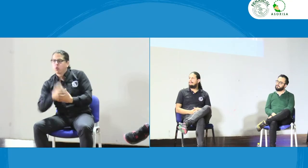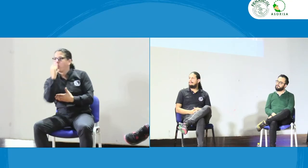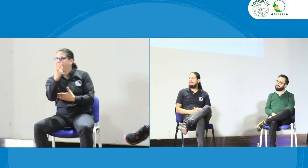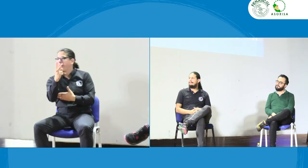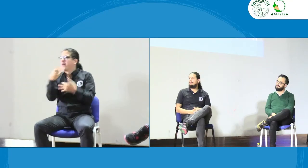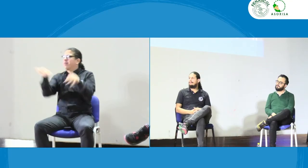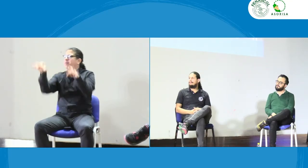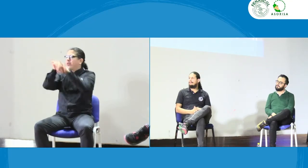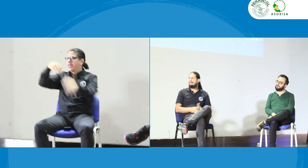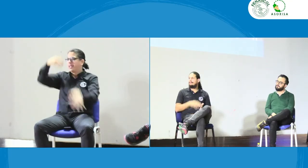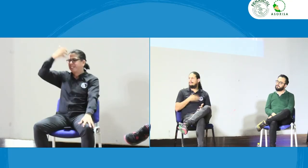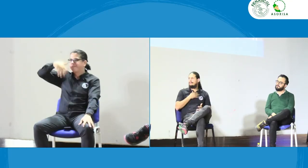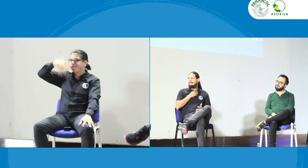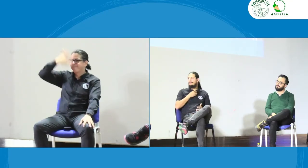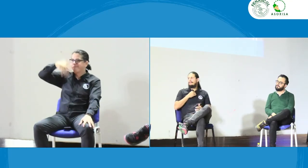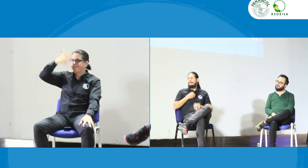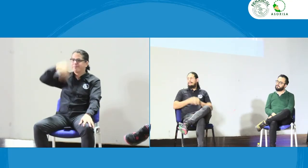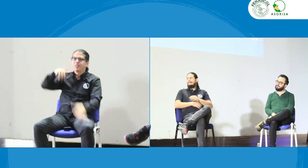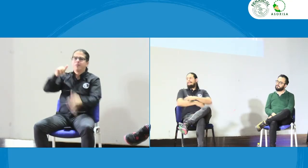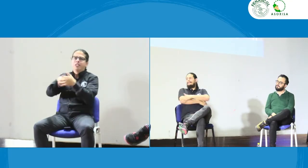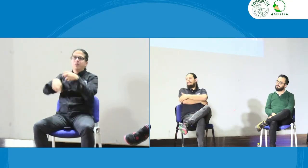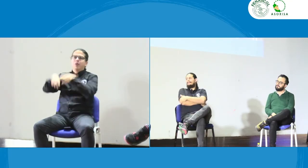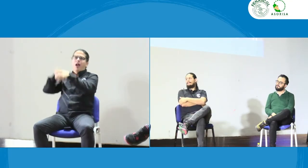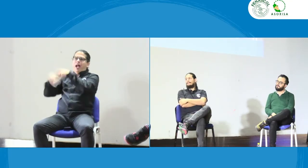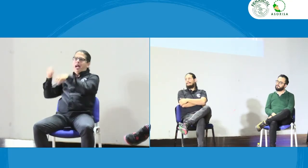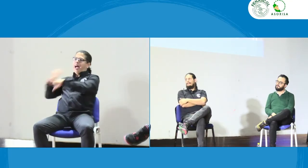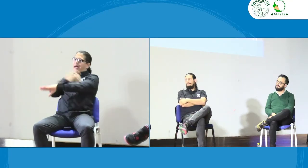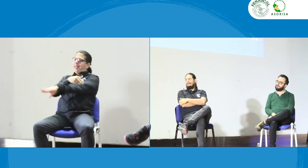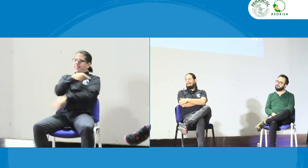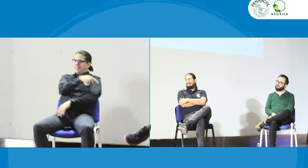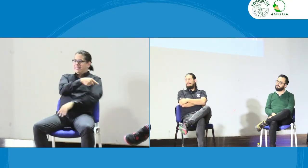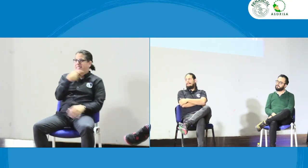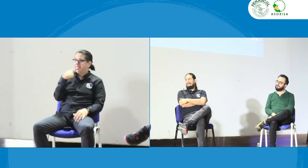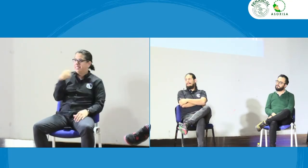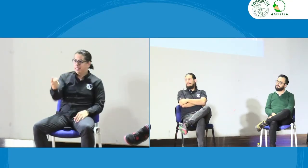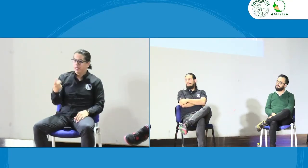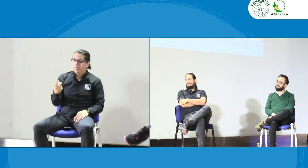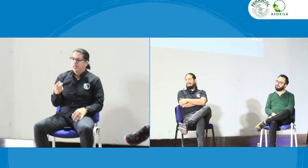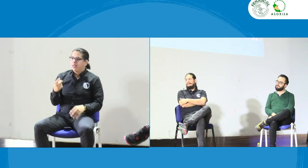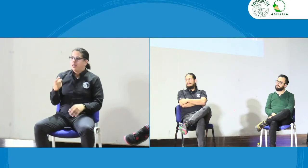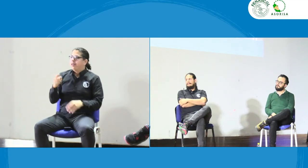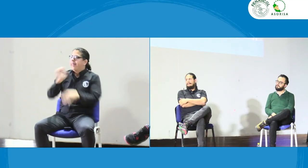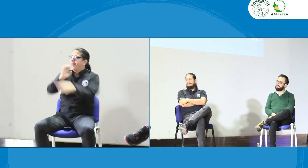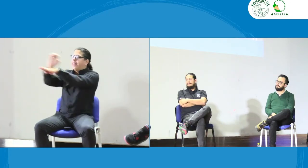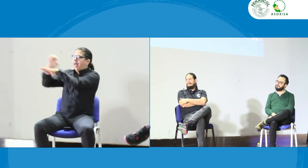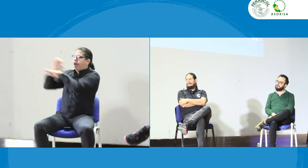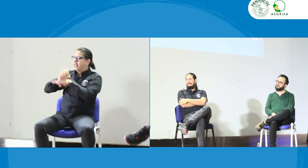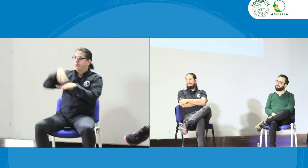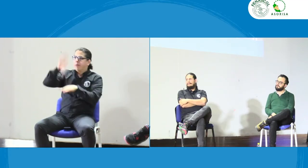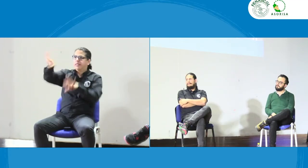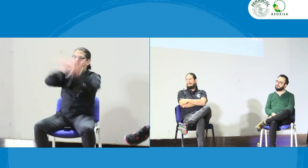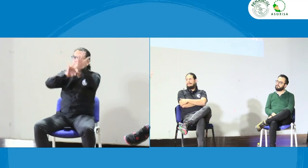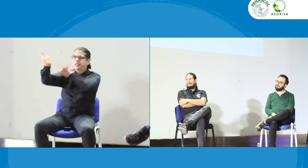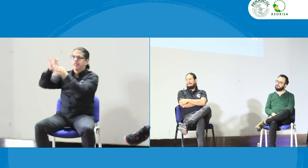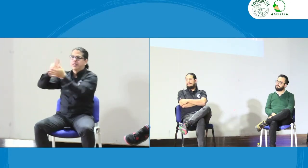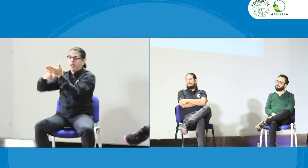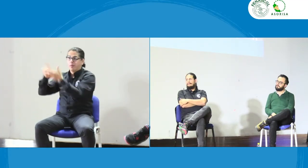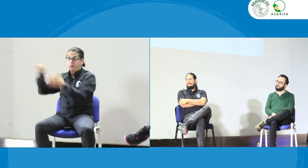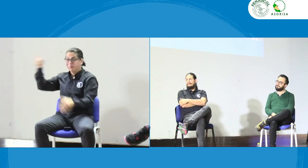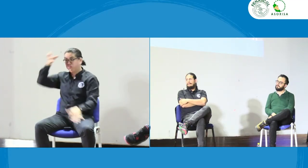requisitos mínimos se pedían los cursos básicos de lengua de señas y se hacían unos exámenes que anteriormente pues se hacían pero como